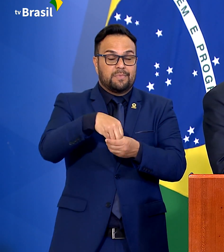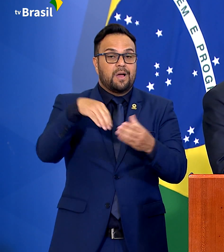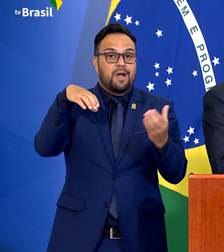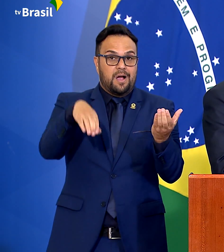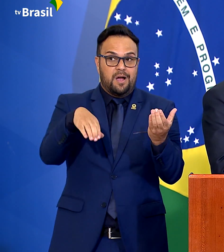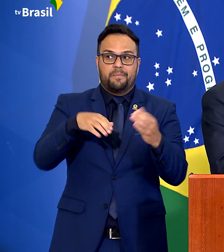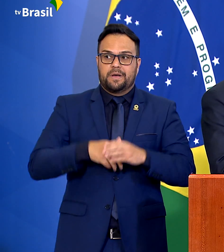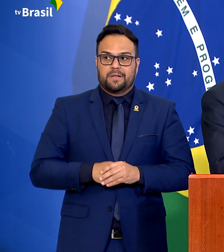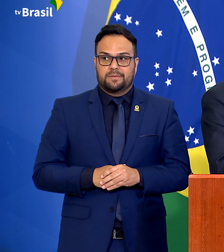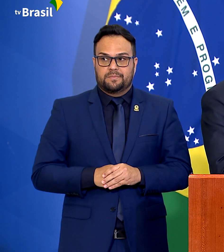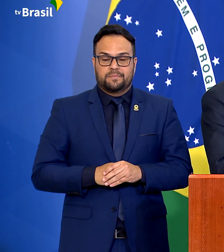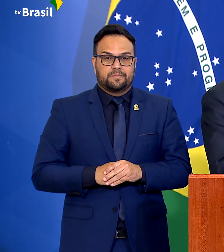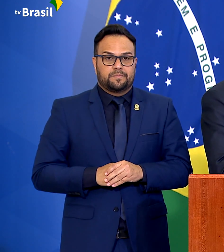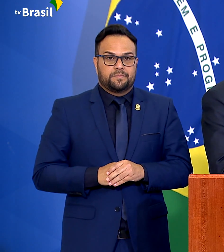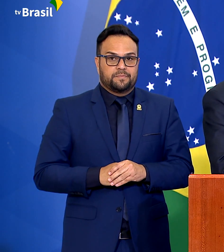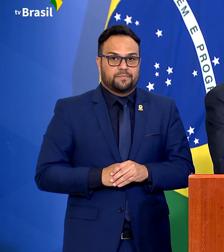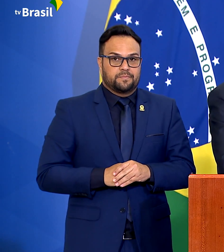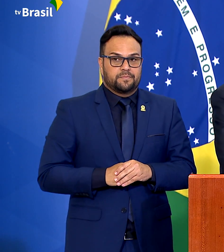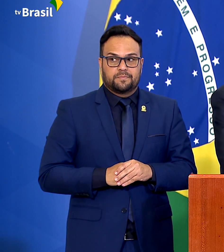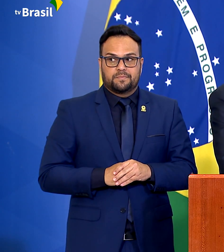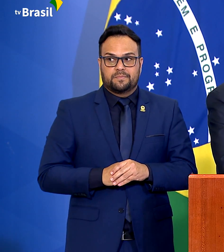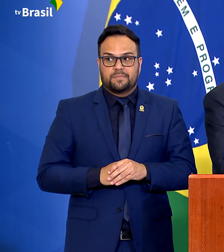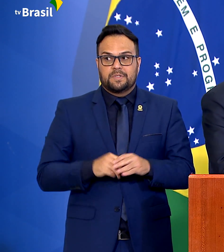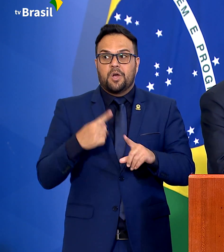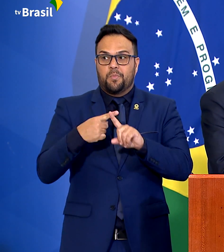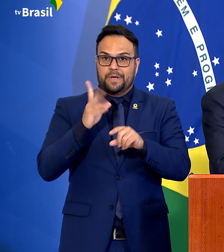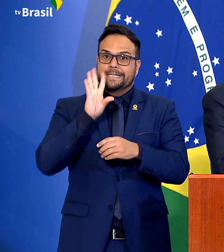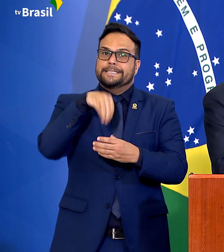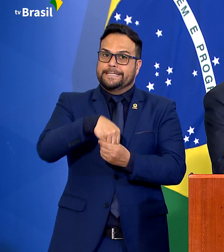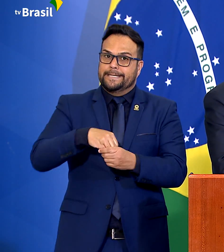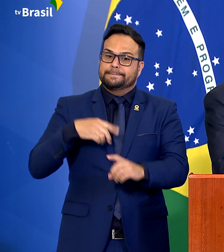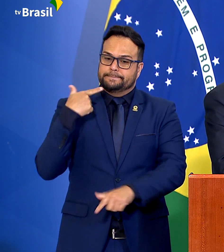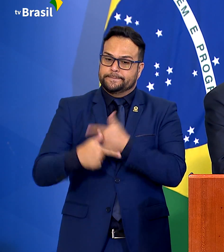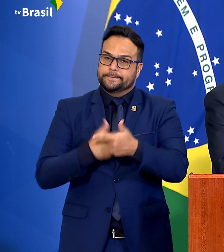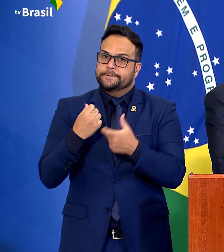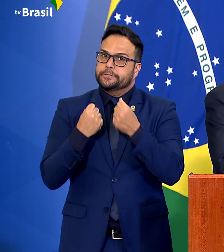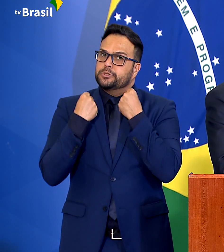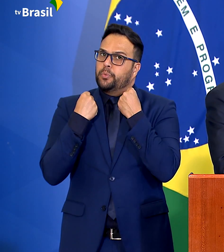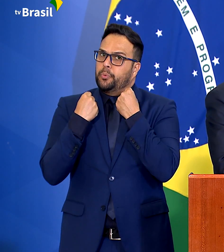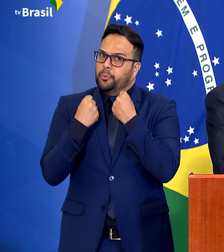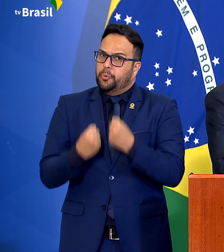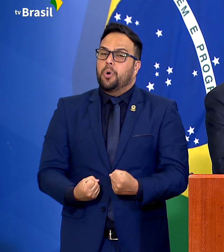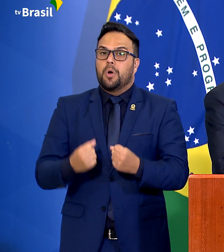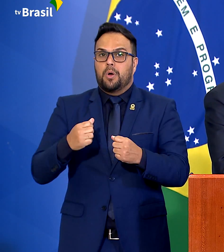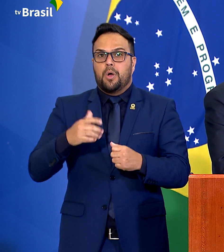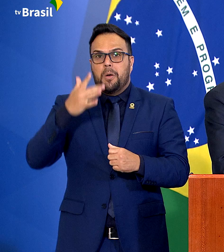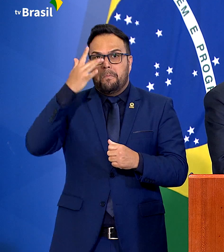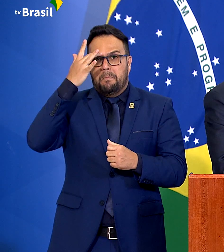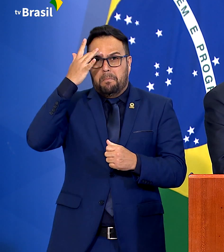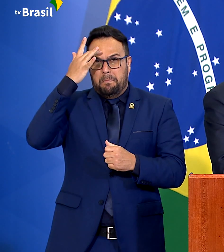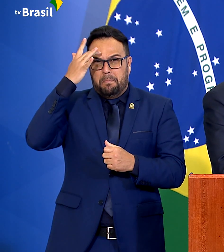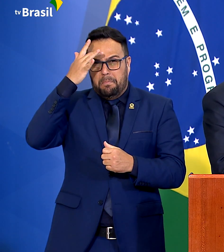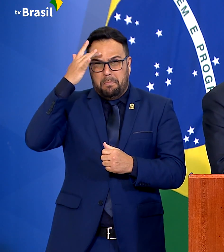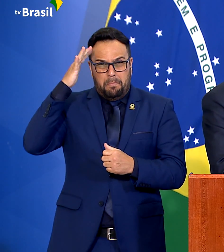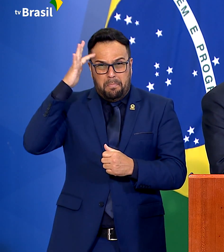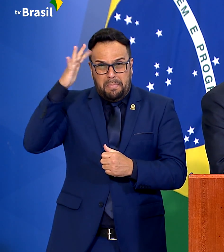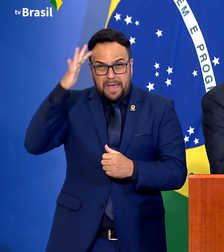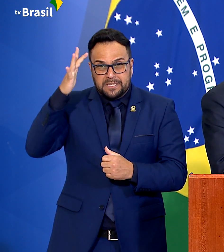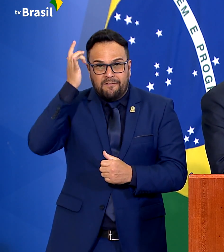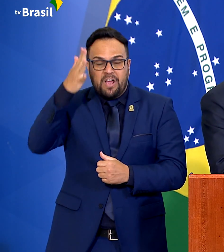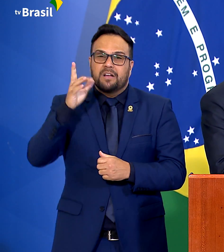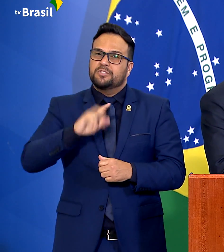Se bem que, ali, a barra é pesada. Os conflitos são enormes. E ela atende